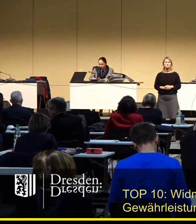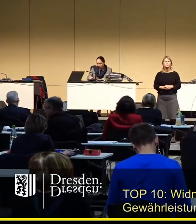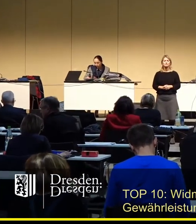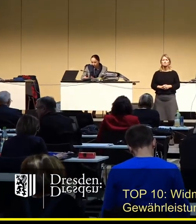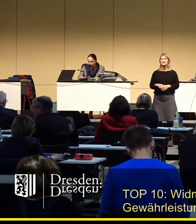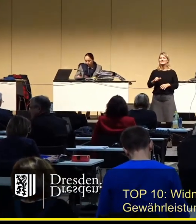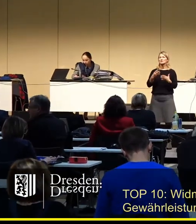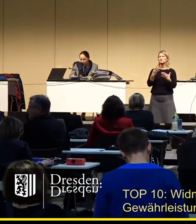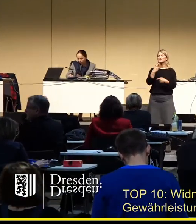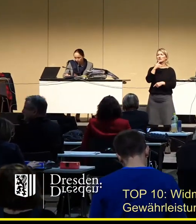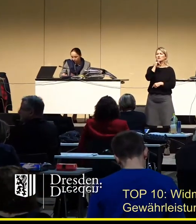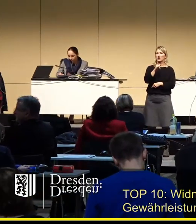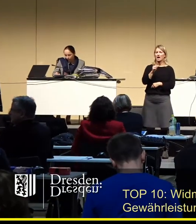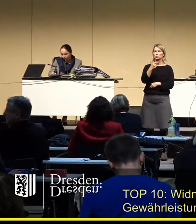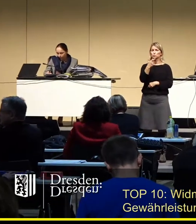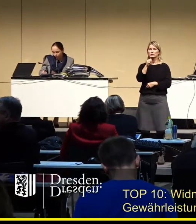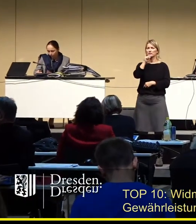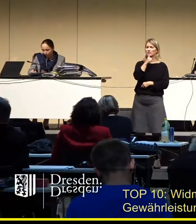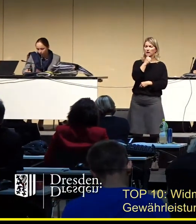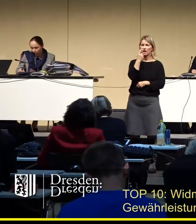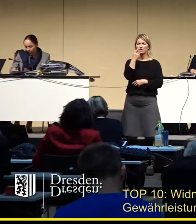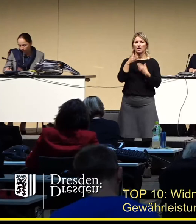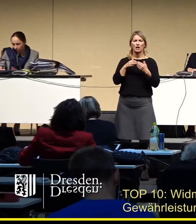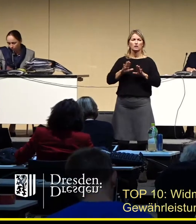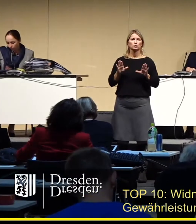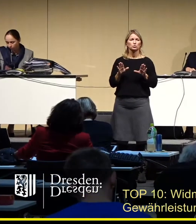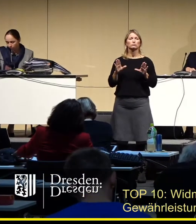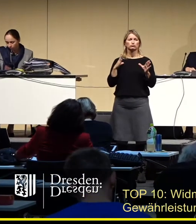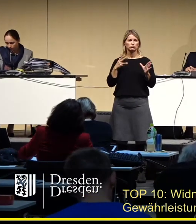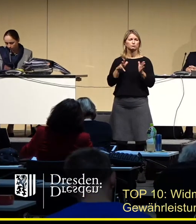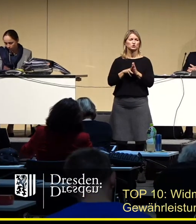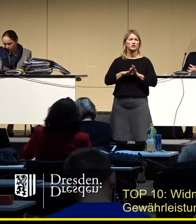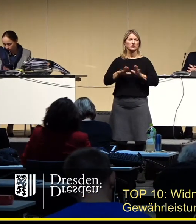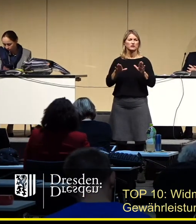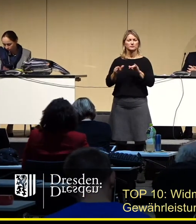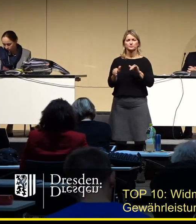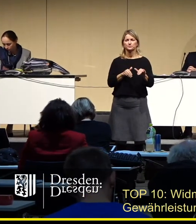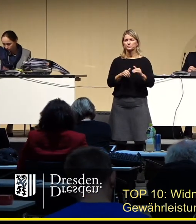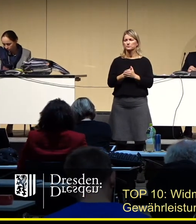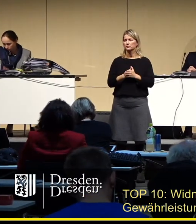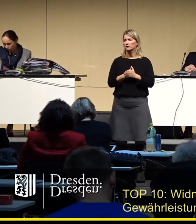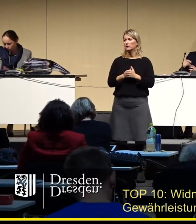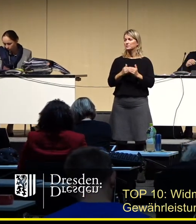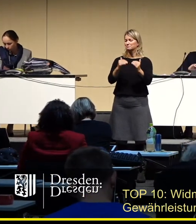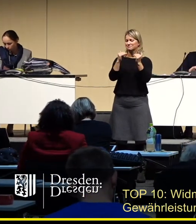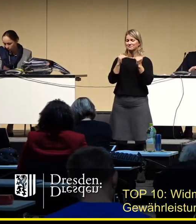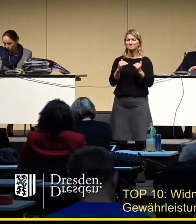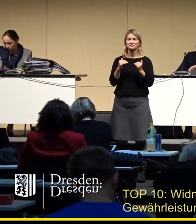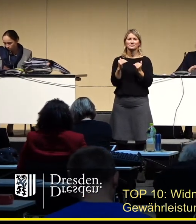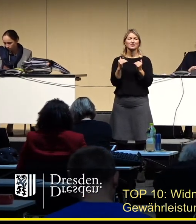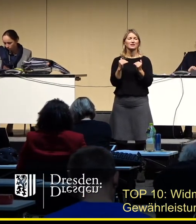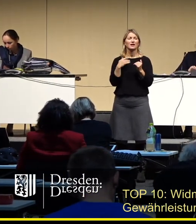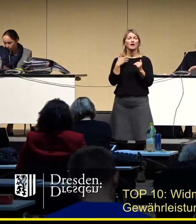46 ja, 21 nein, keine Enthaltung, damit so bestätigt. Dann kommen wir zu dem